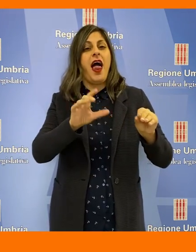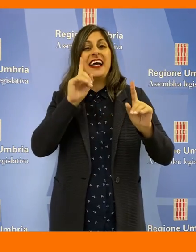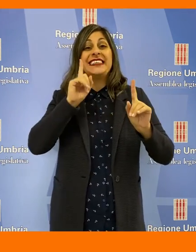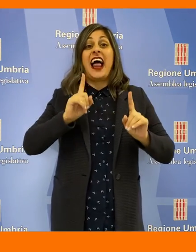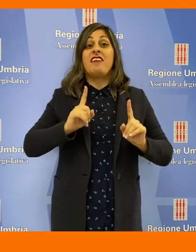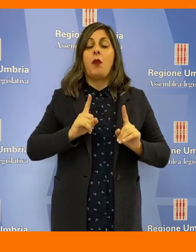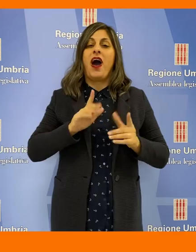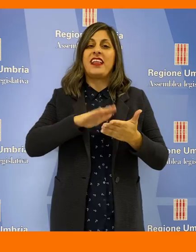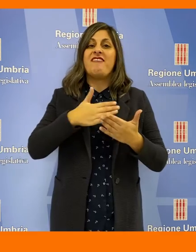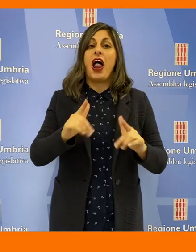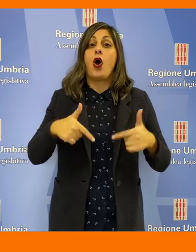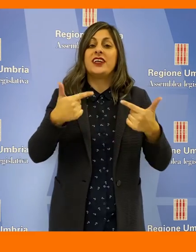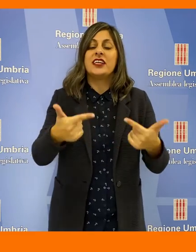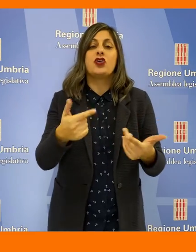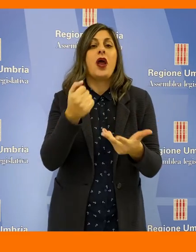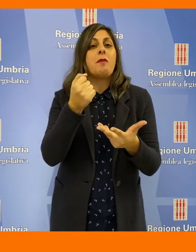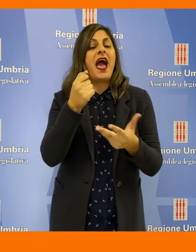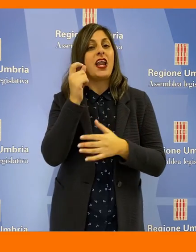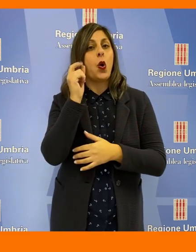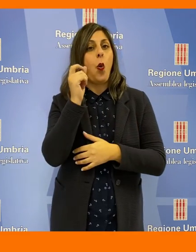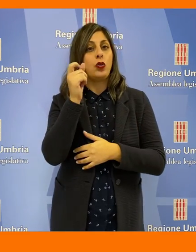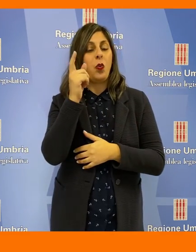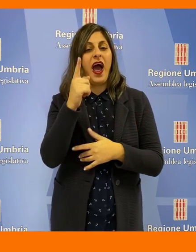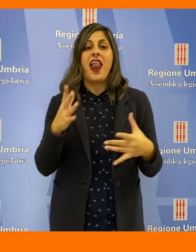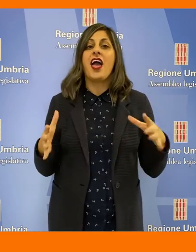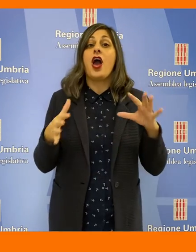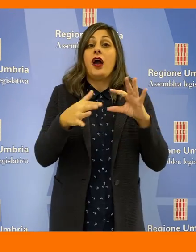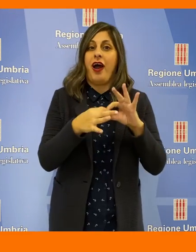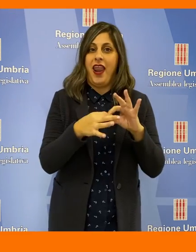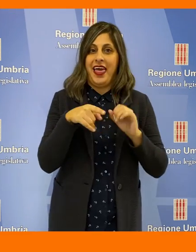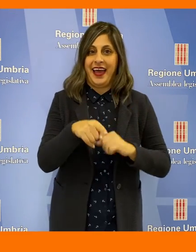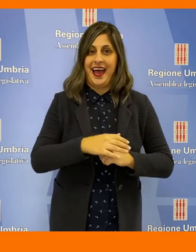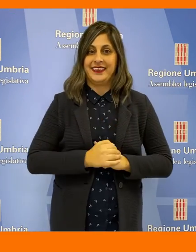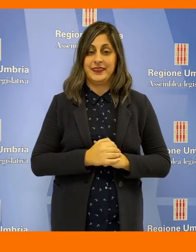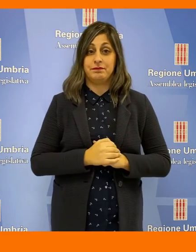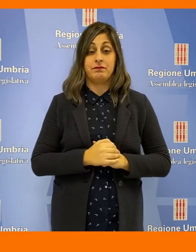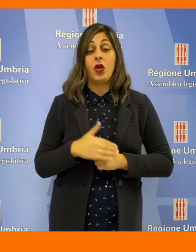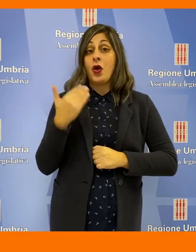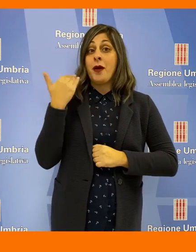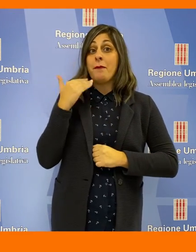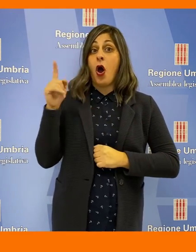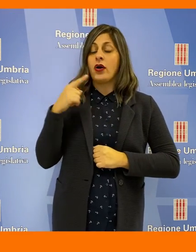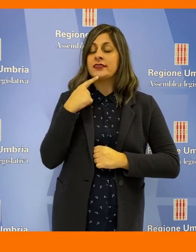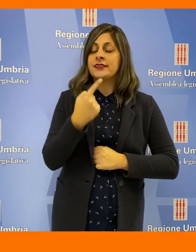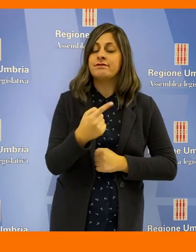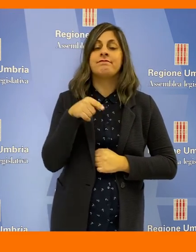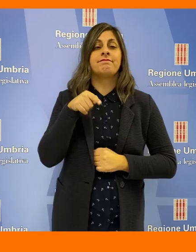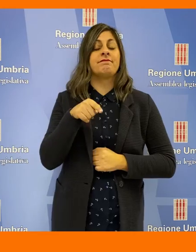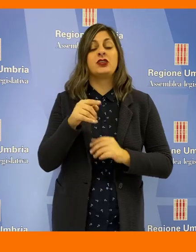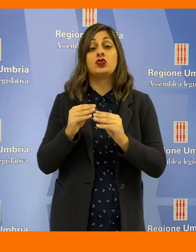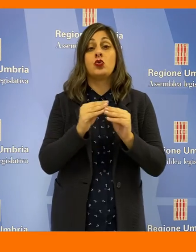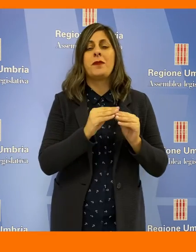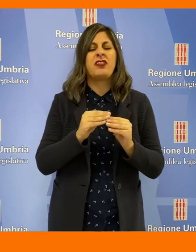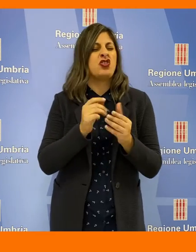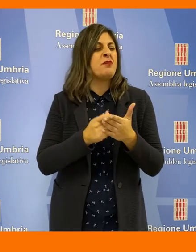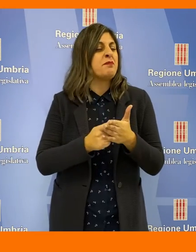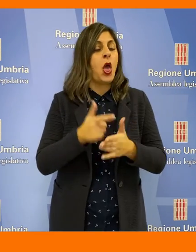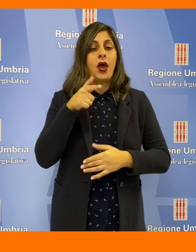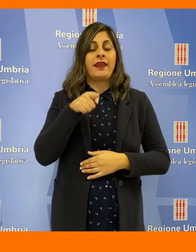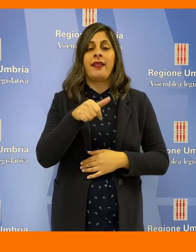salvaguardia e valorizzazione dei beni culturali connessi. Per Donatella Porsi si tratta di un importantissimo strumento per